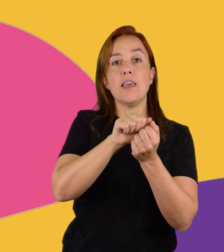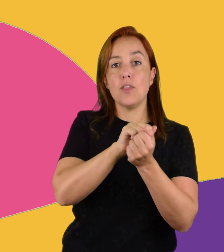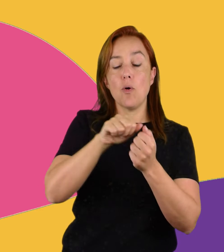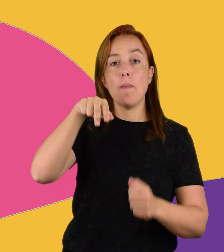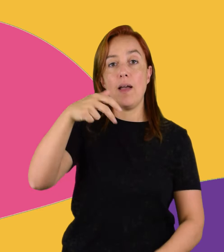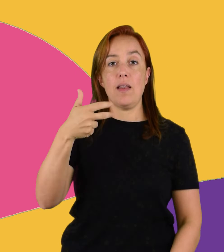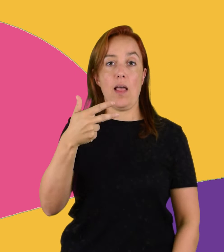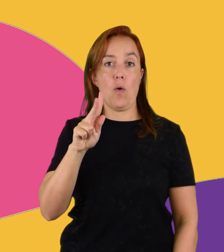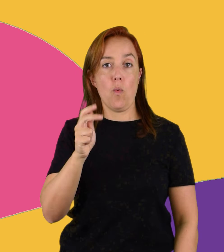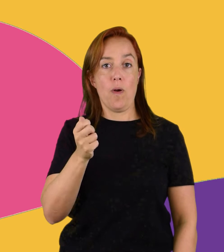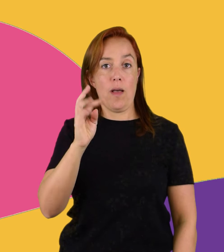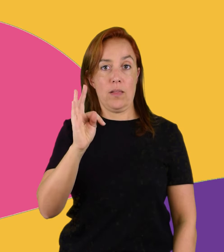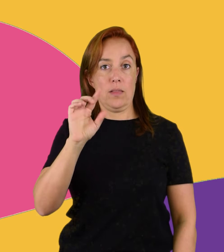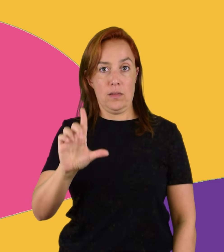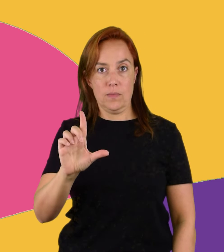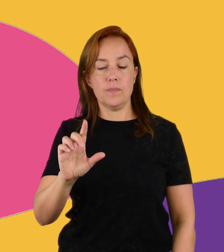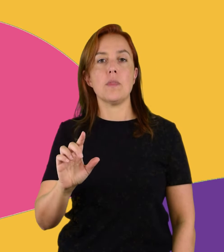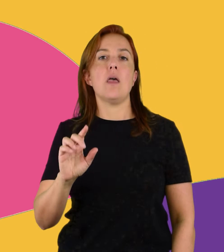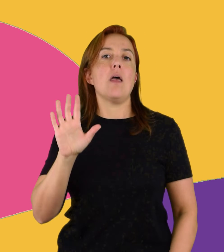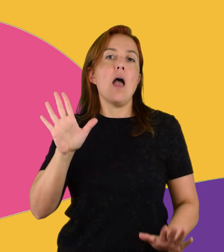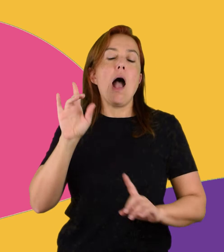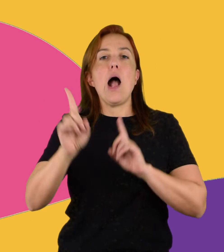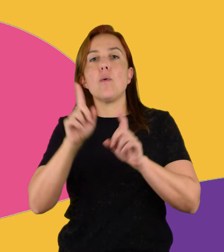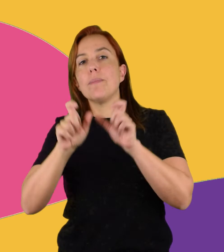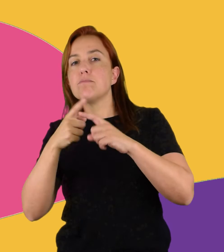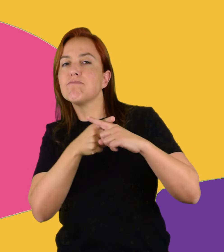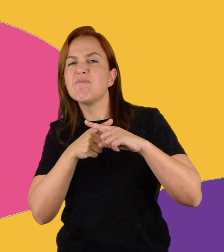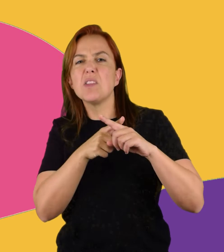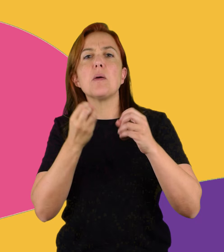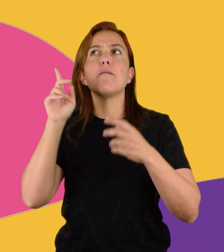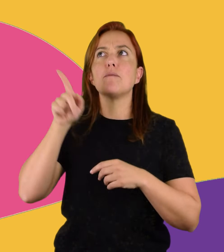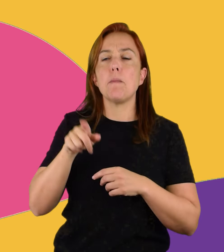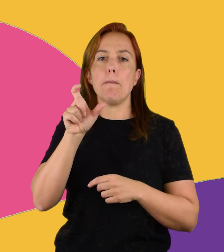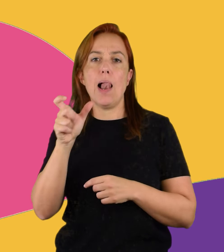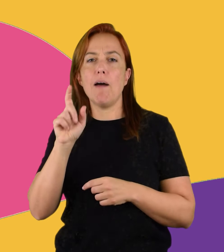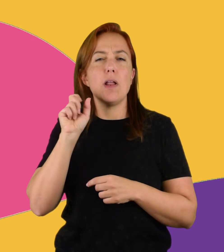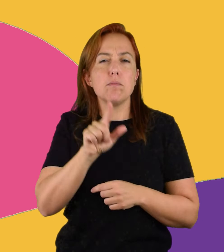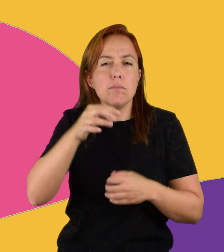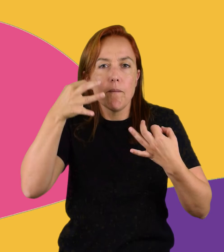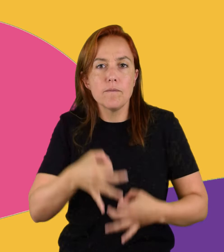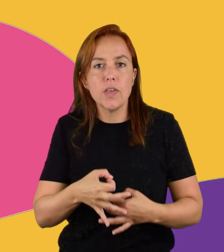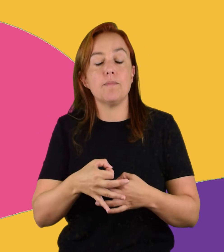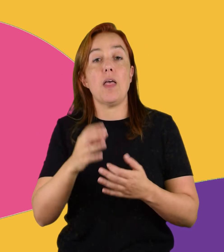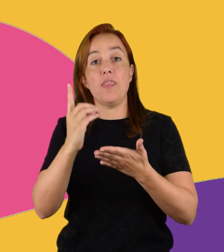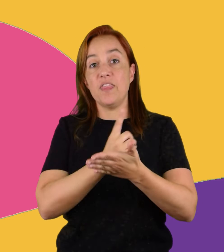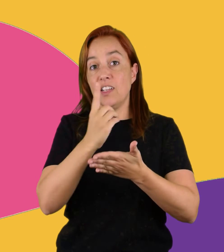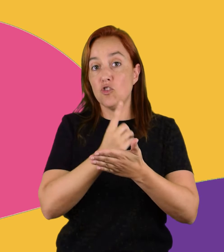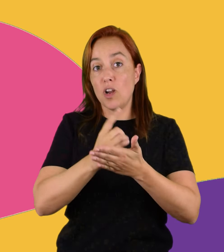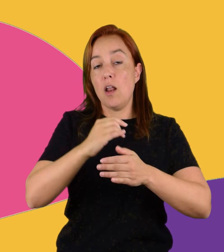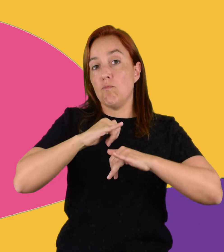Su etimología es discutida. Según el Diccionario de la Lengua Española, publicado en 2014 por la Real